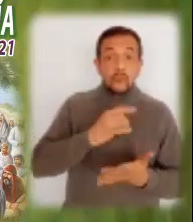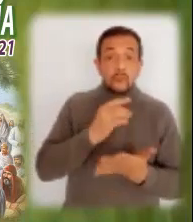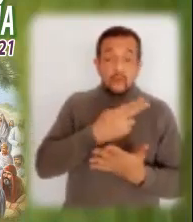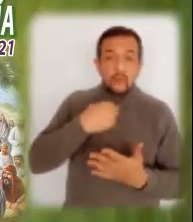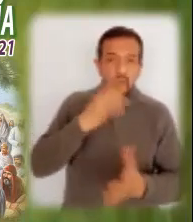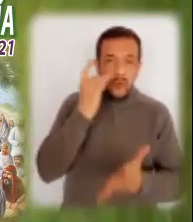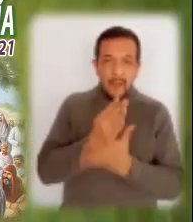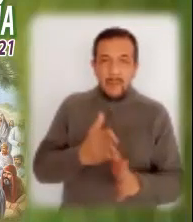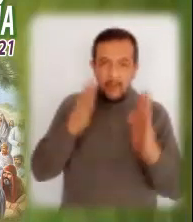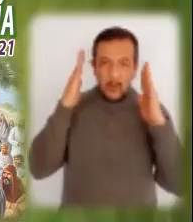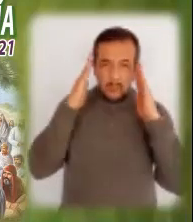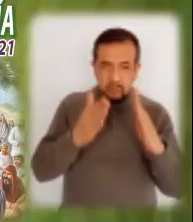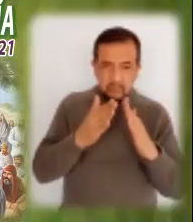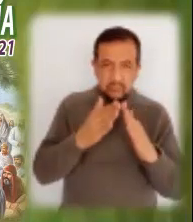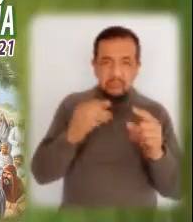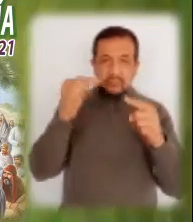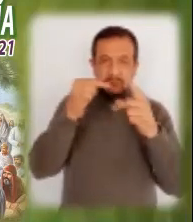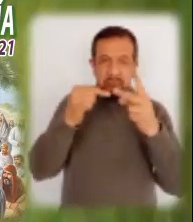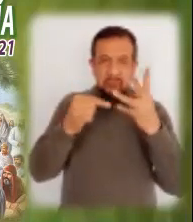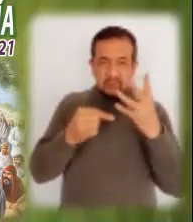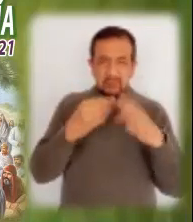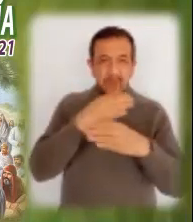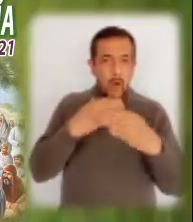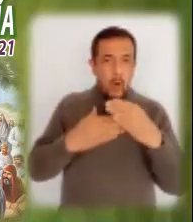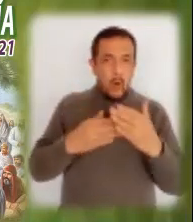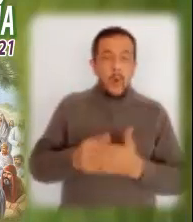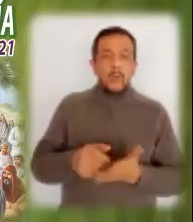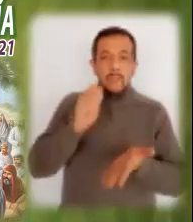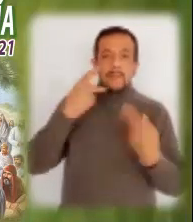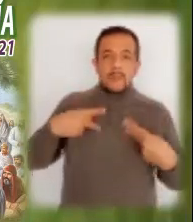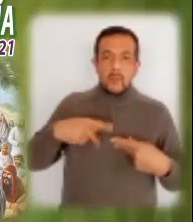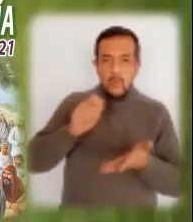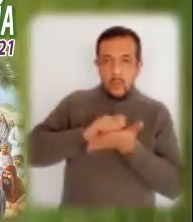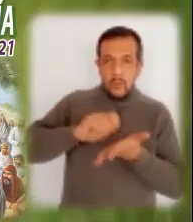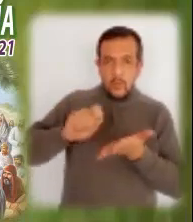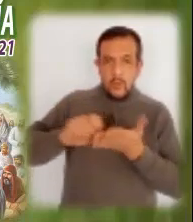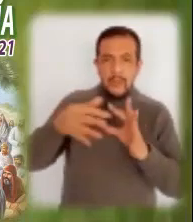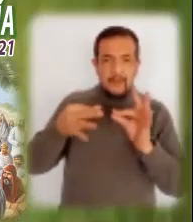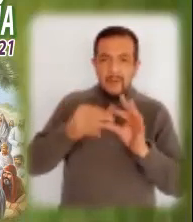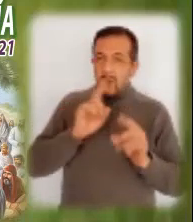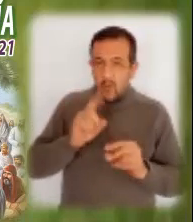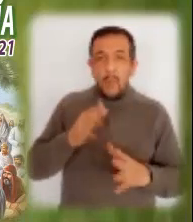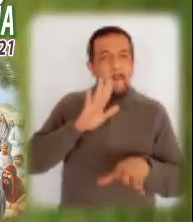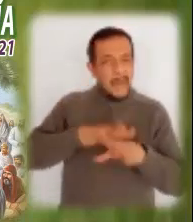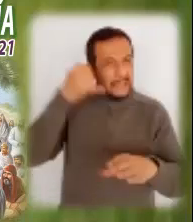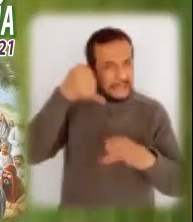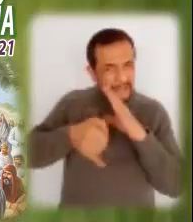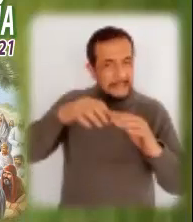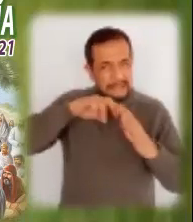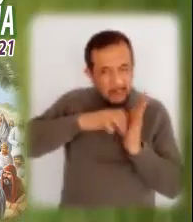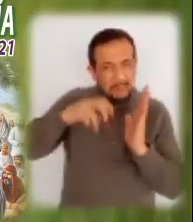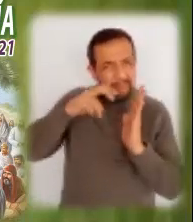quedemos en los símbolos antropomórficos que utiliza el autor para darnos a conocer esta gran lección.